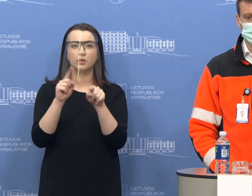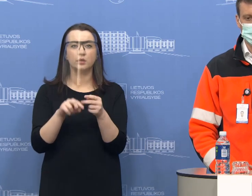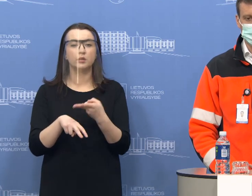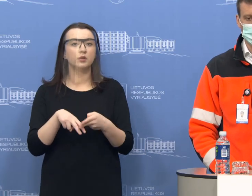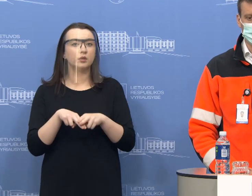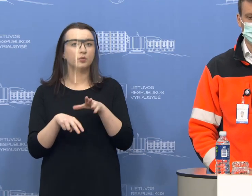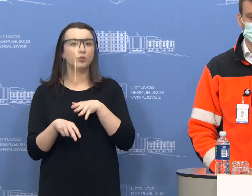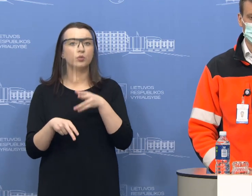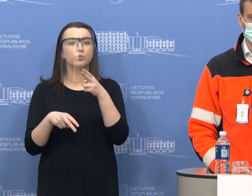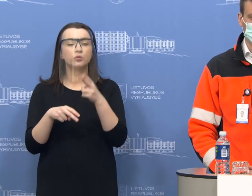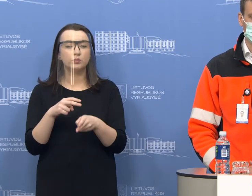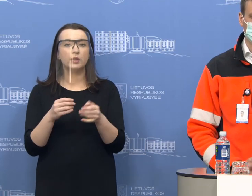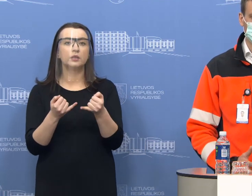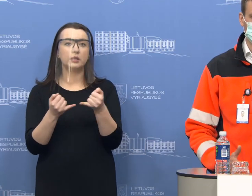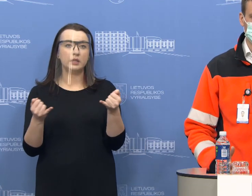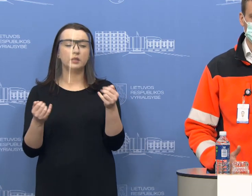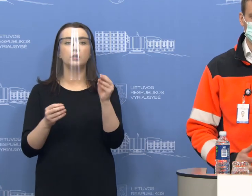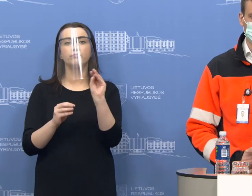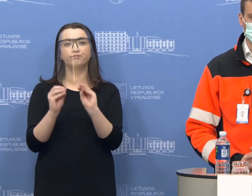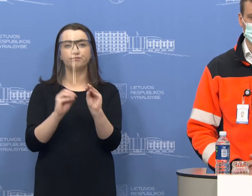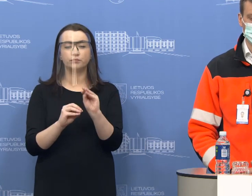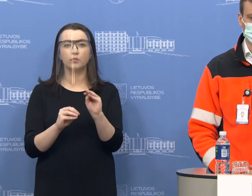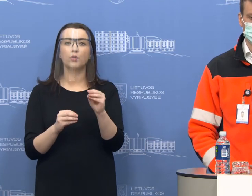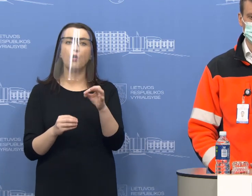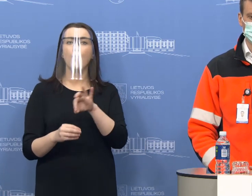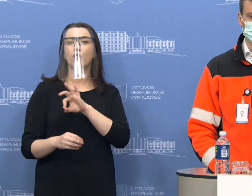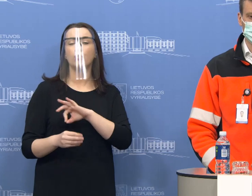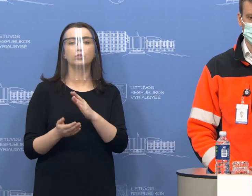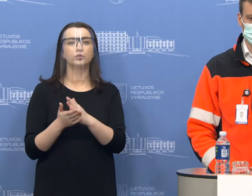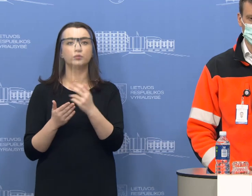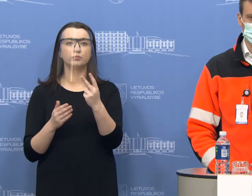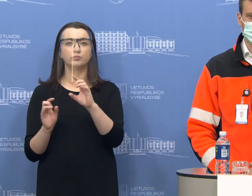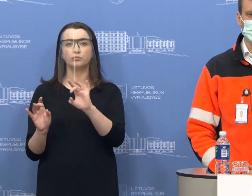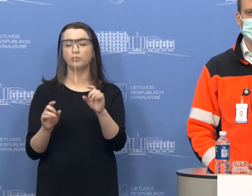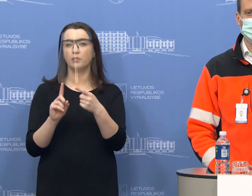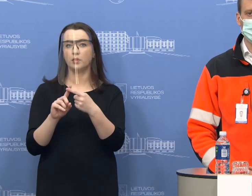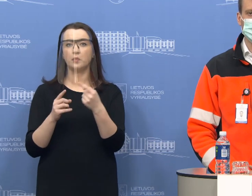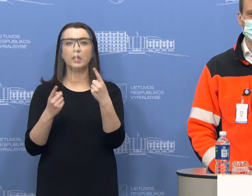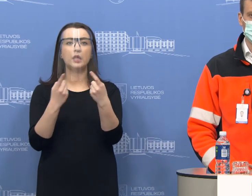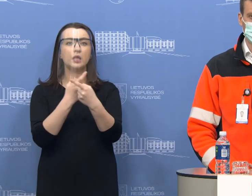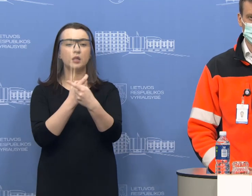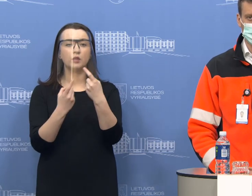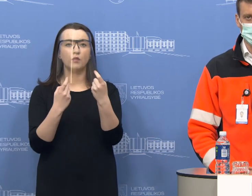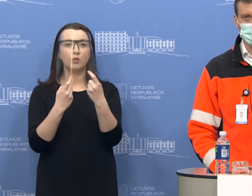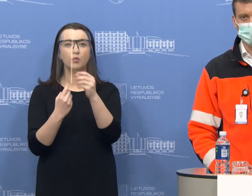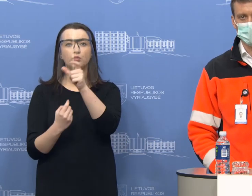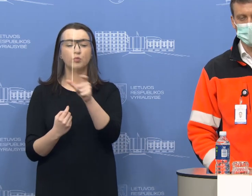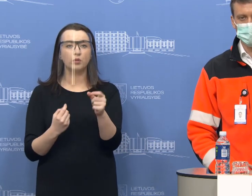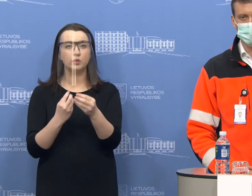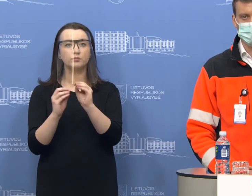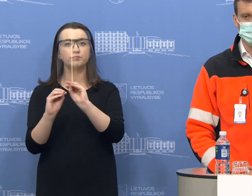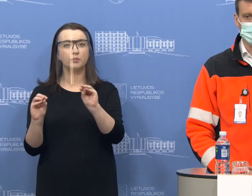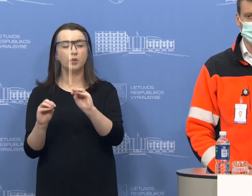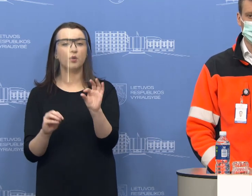Todėl ir buvo nuspręstai kurti tokią liniją, na, o funkcijos jos buvo kelios, tai visų pirma informuoti žmonės, suteikti, kaip įmanoma, daugiau jiem